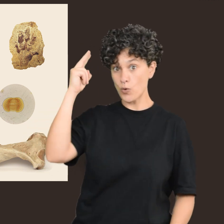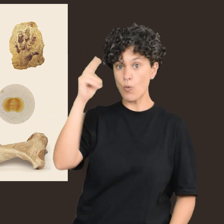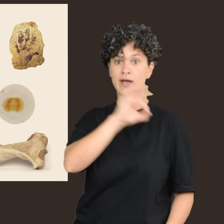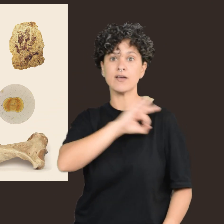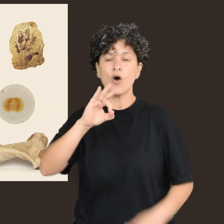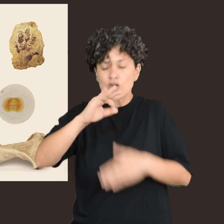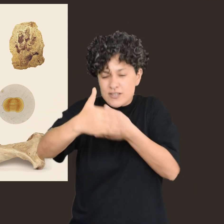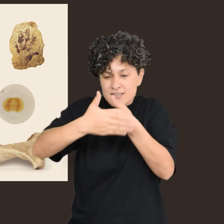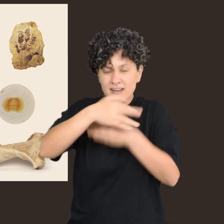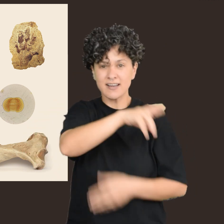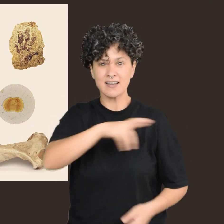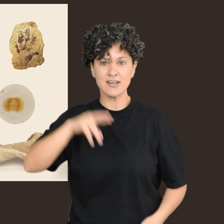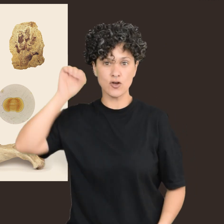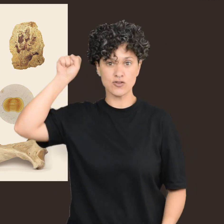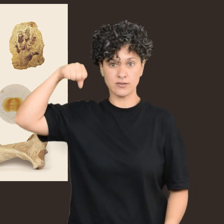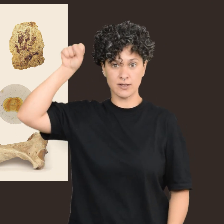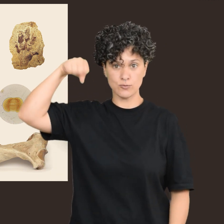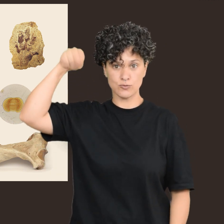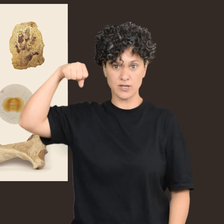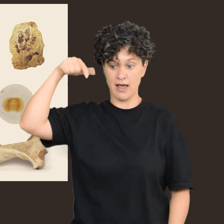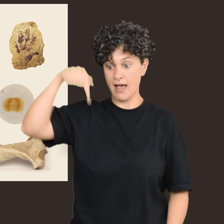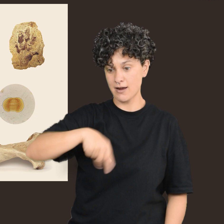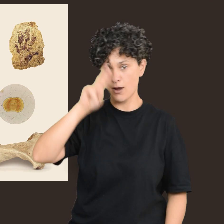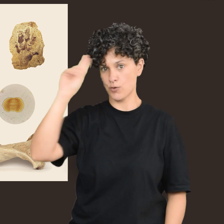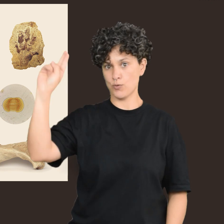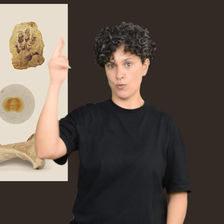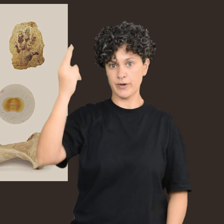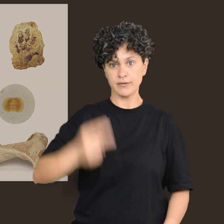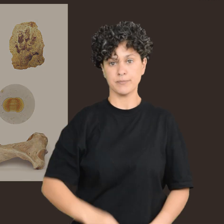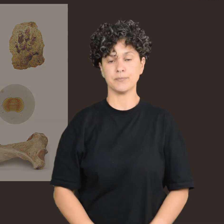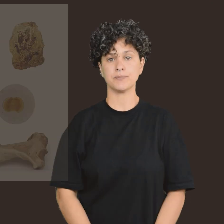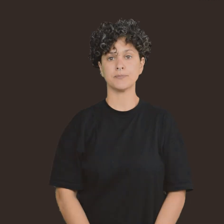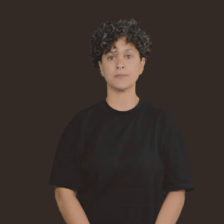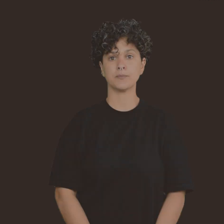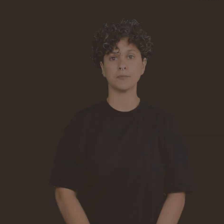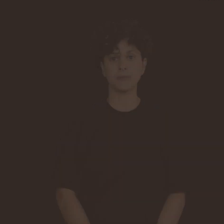del río Uruguay, o en las orillas del río Santa Lucía. Gracias. Gracias. Gracias. Gracias.